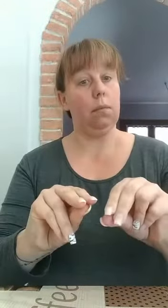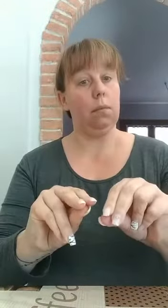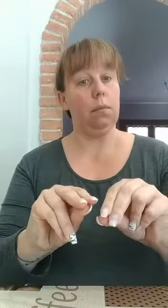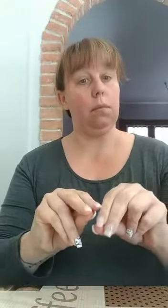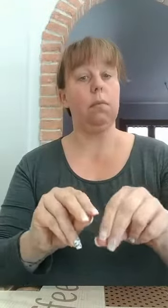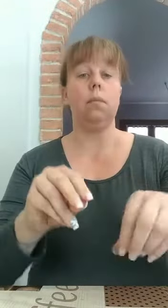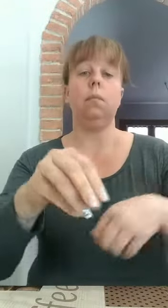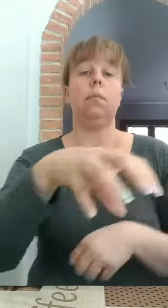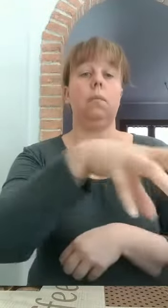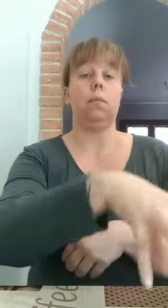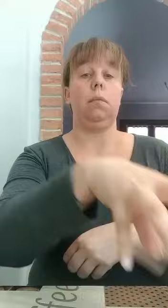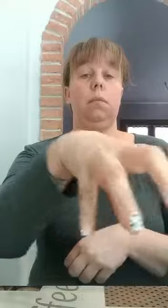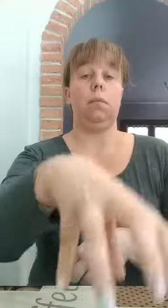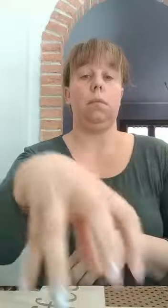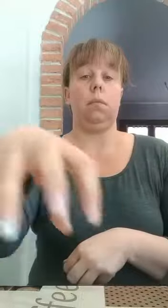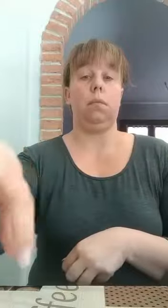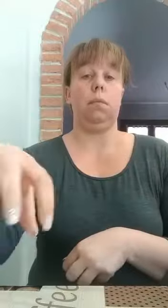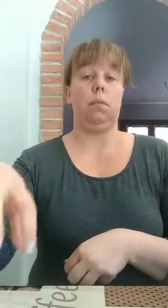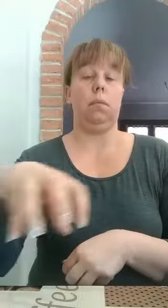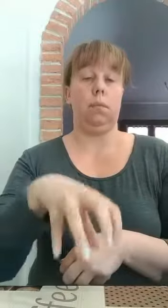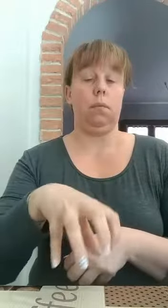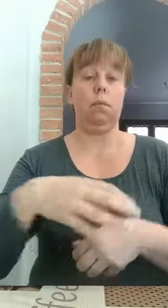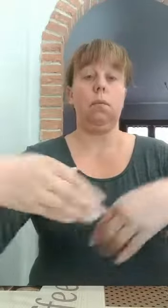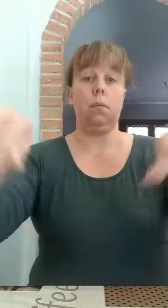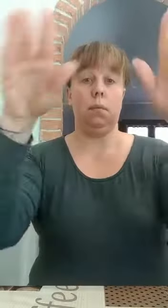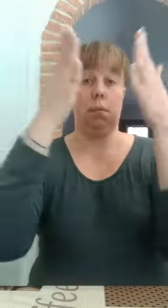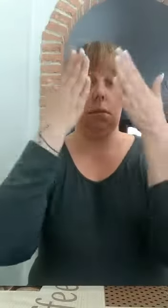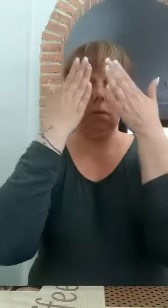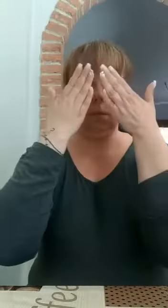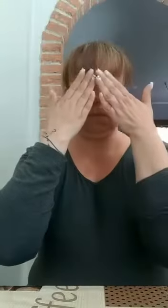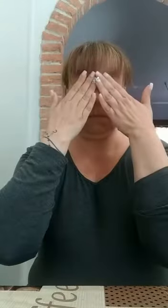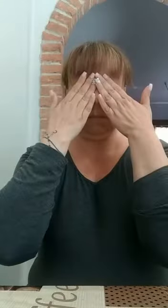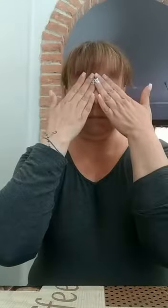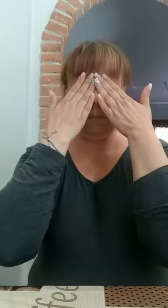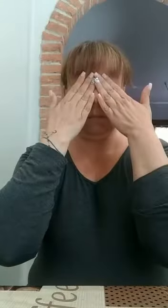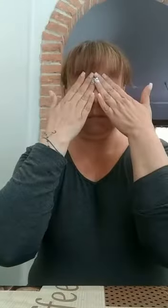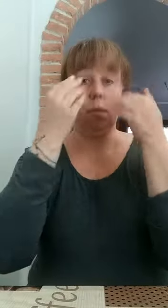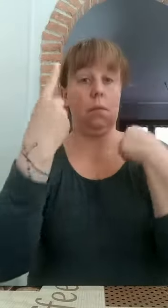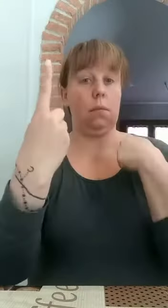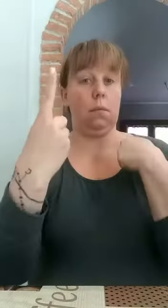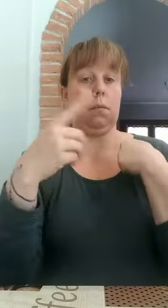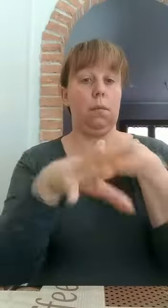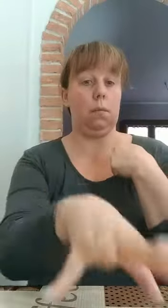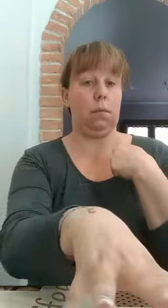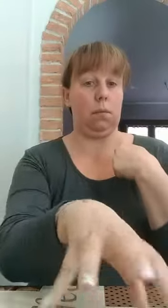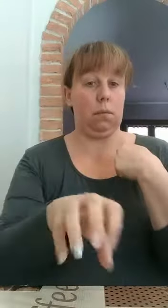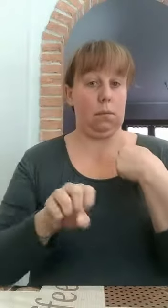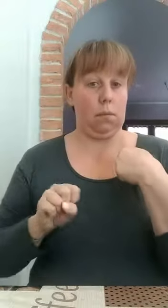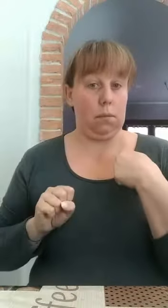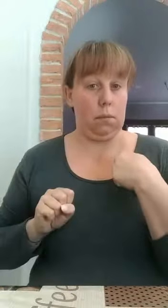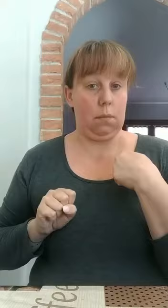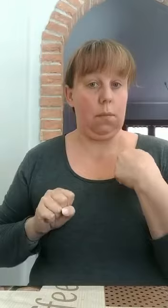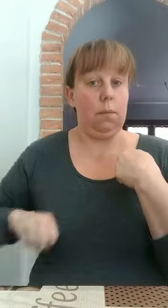quindi chiuderemo bene gli occhi mamma e papà toglieranno uno di questi oggetti ad esempio la pigna